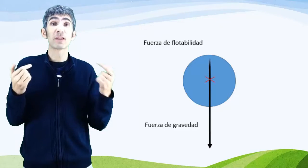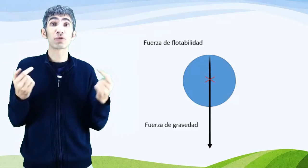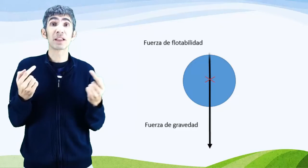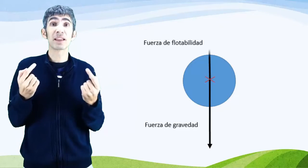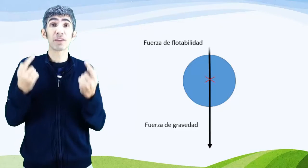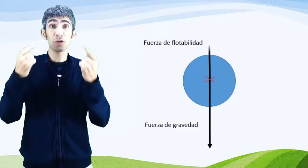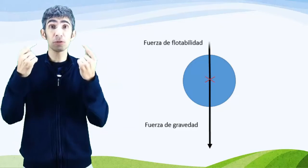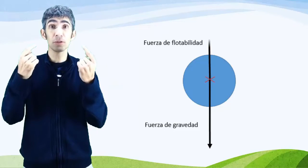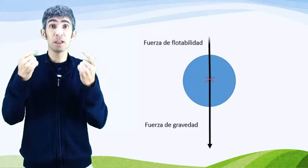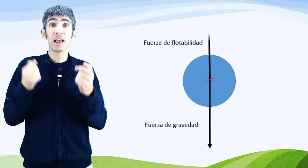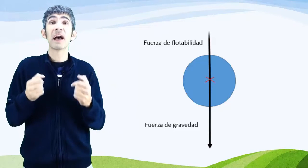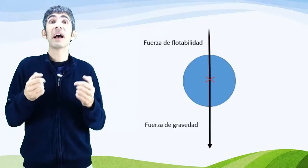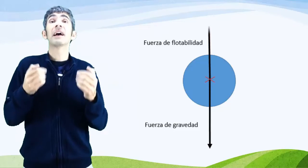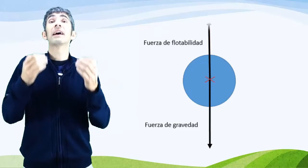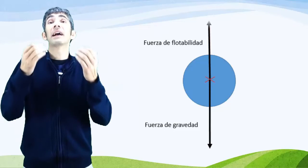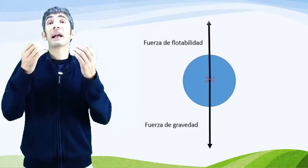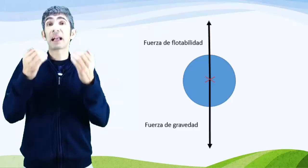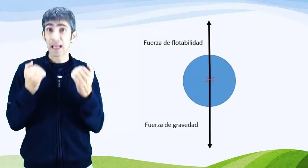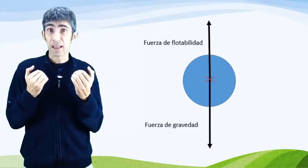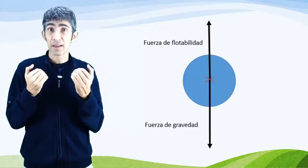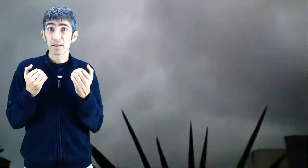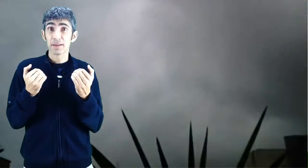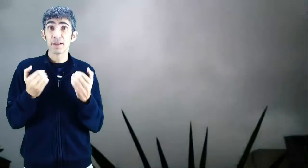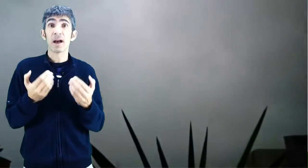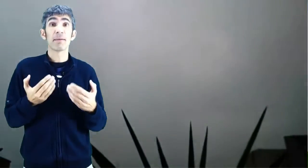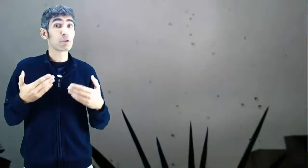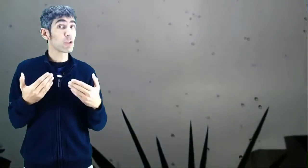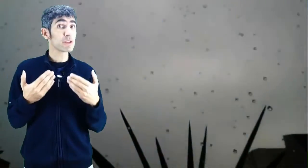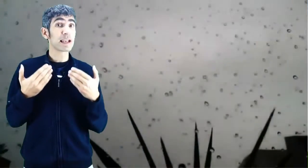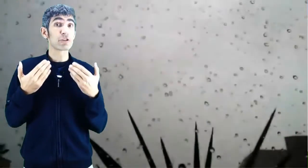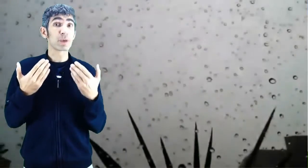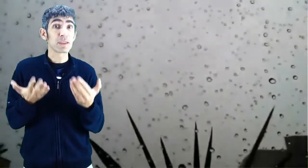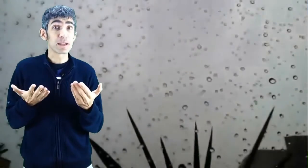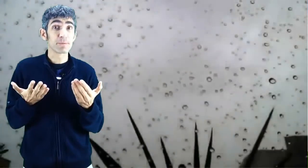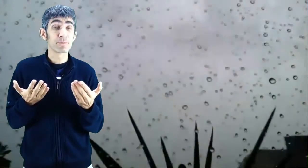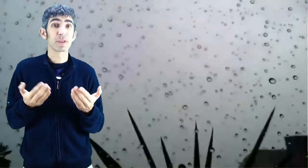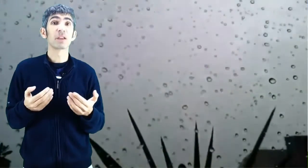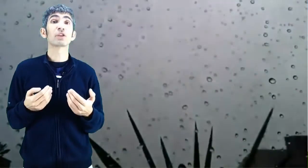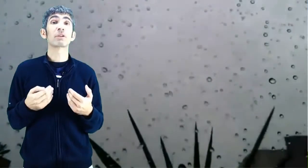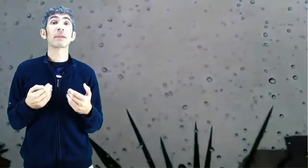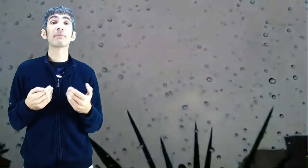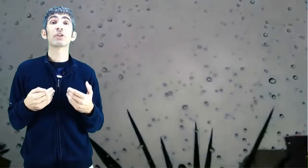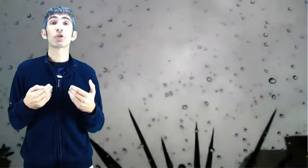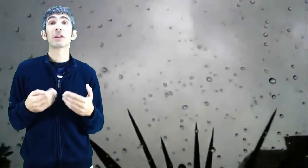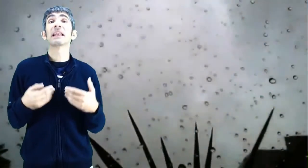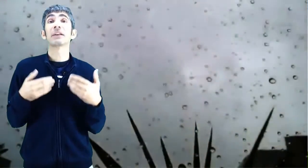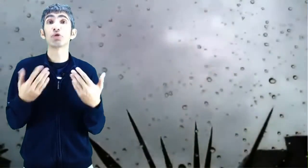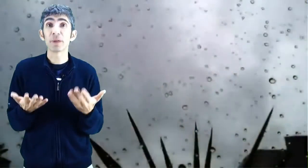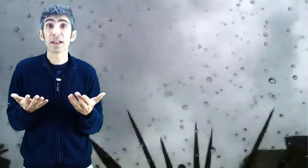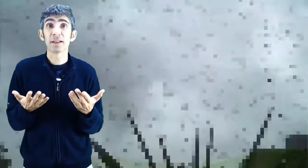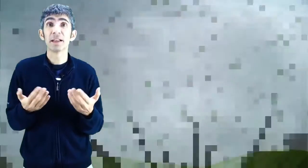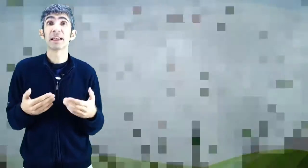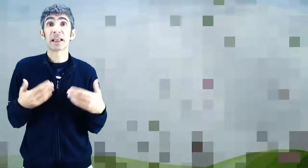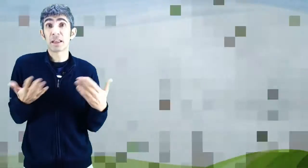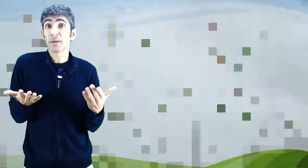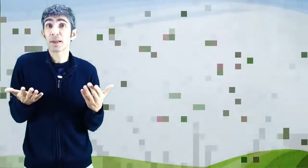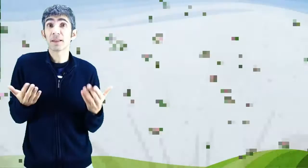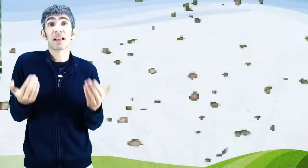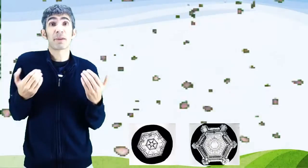de sustentación, cae. Hablamos entonces de la llovizna, de su hermana mayor, la lluvia, la nieve, si la